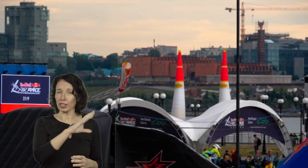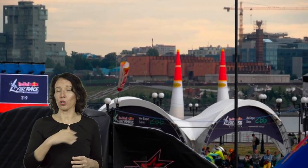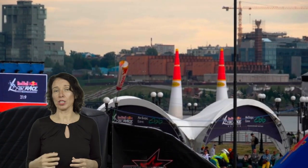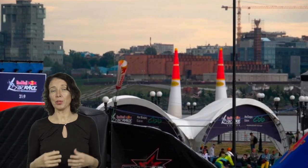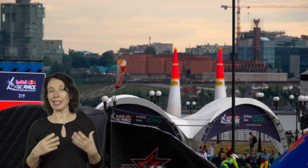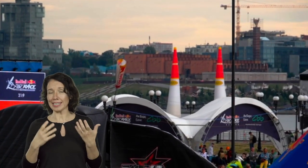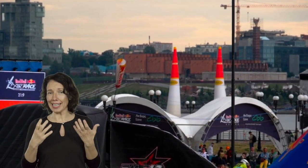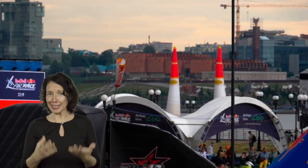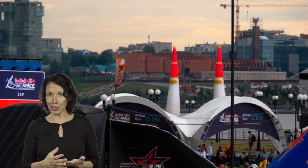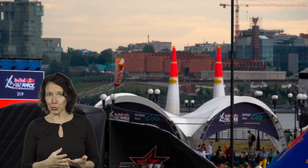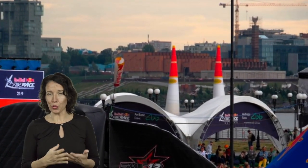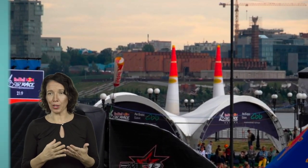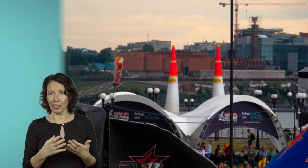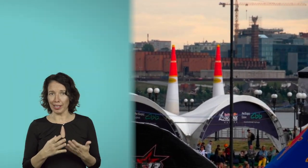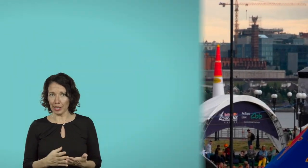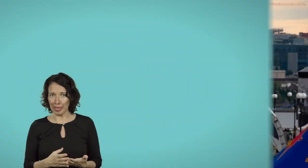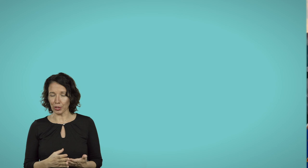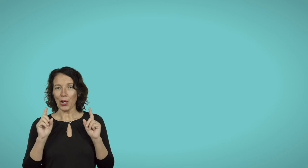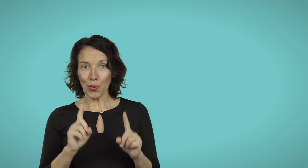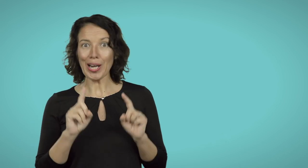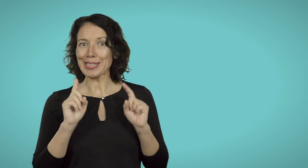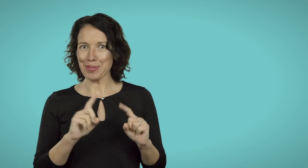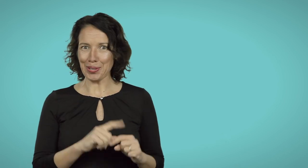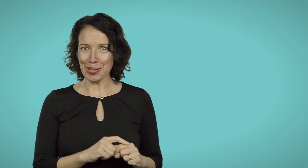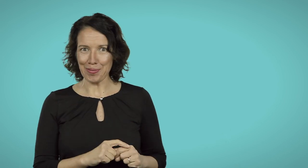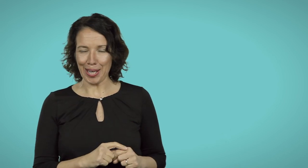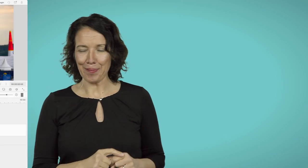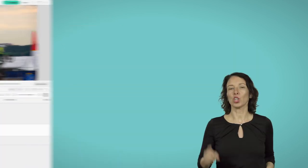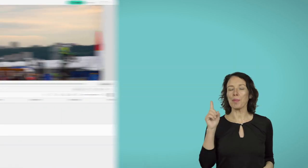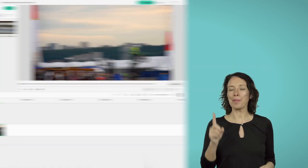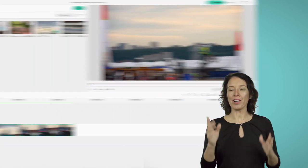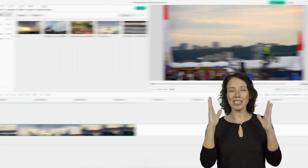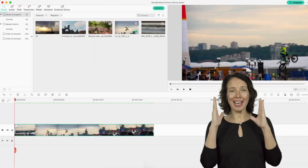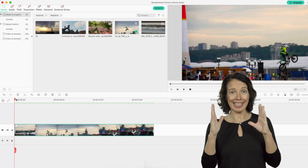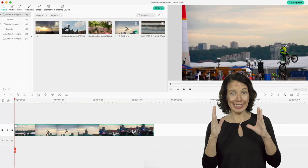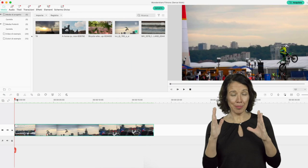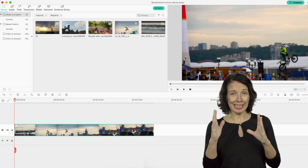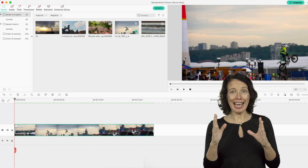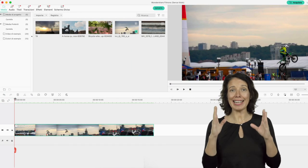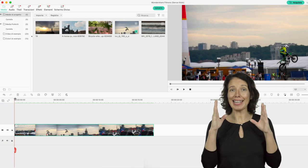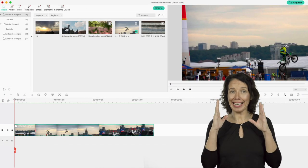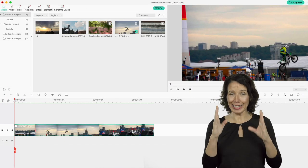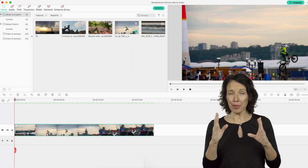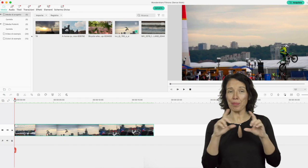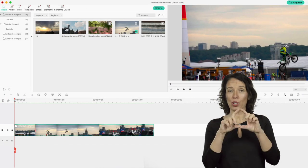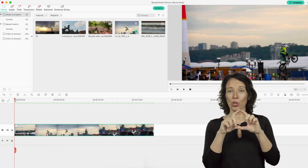corrispondenza del tuo elemento. Ora ti spiego come fare. Come prima cosa vai a delimitare la clip con